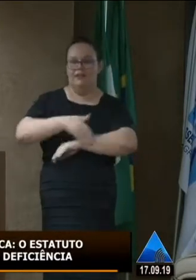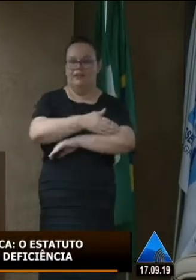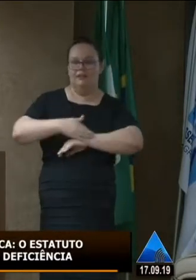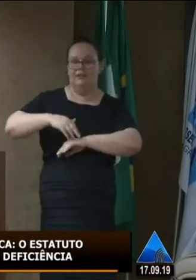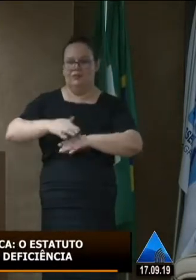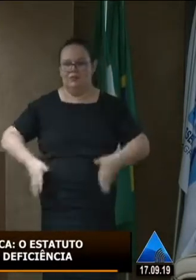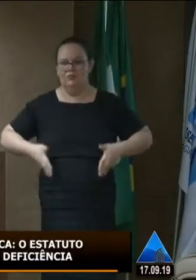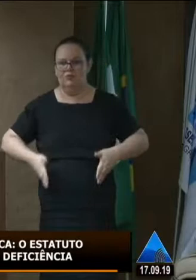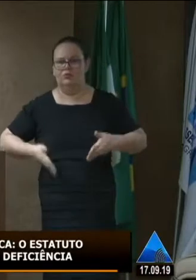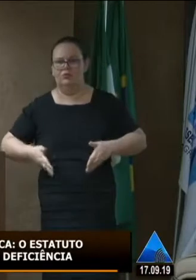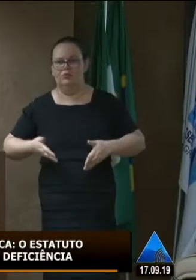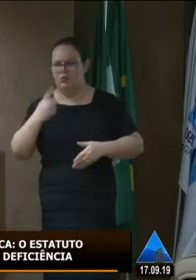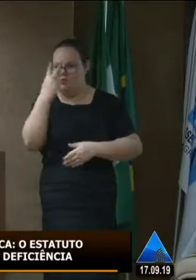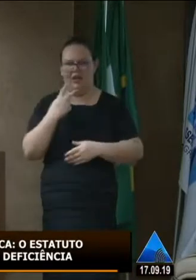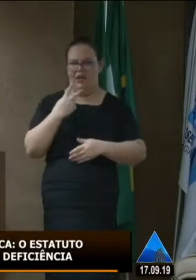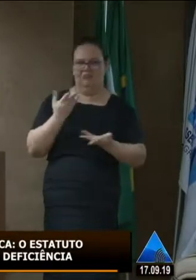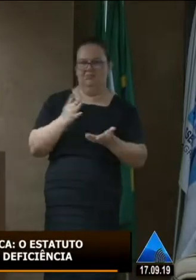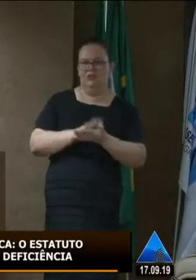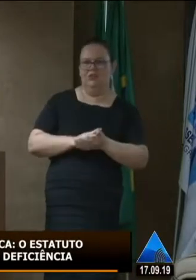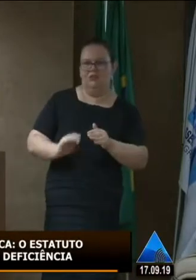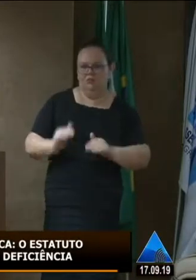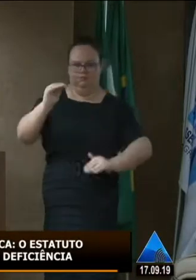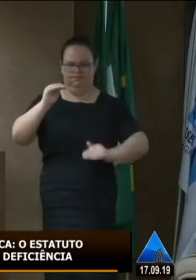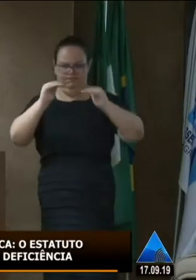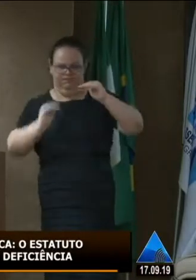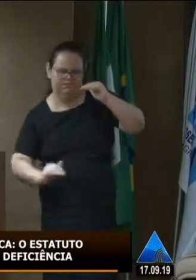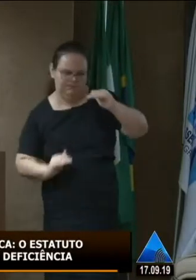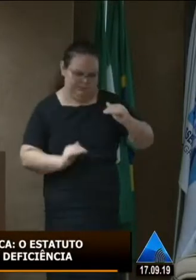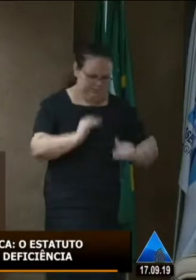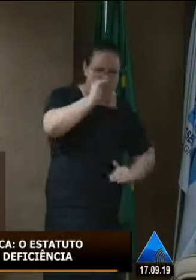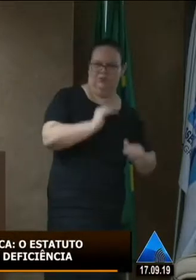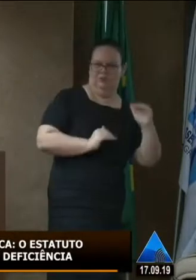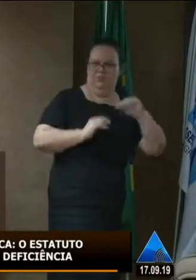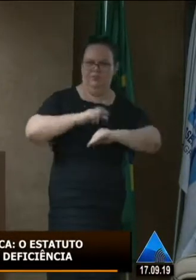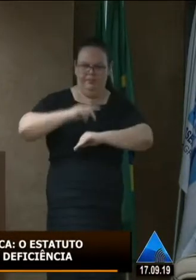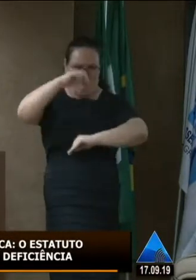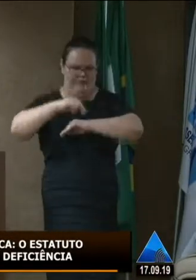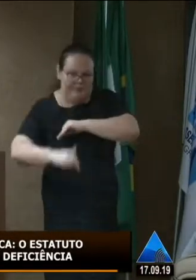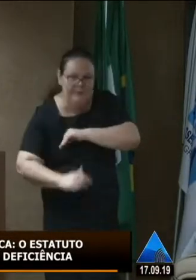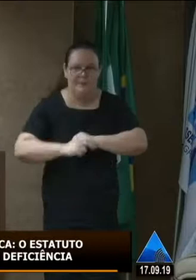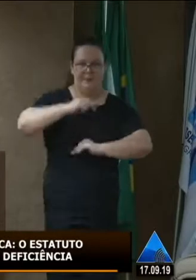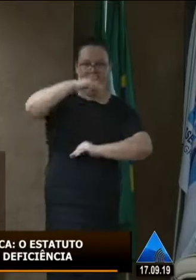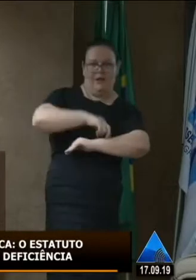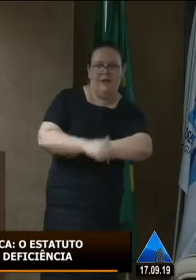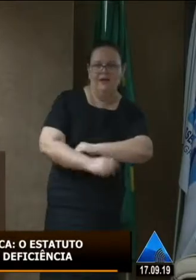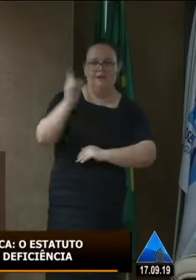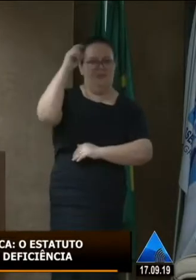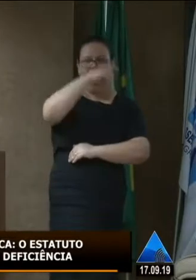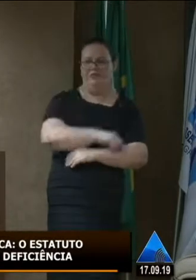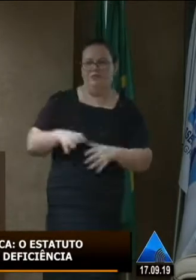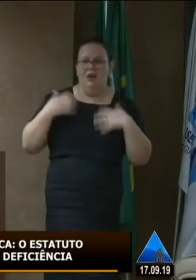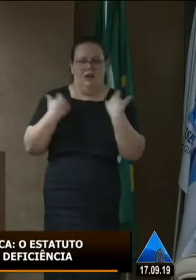naquelas calçadas uma dessa altura a outra dessa um batente no meio o camelô então assim é um